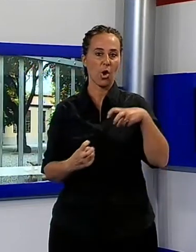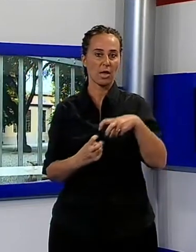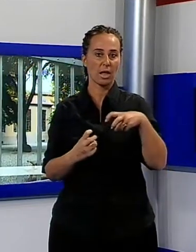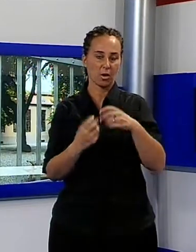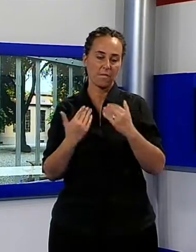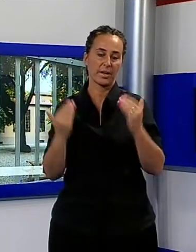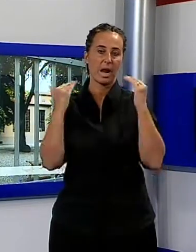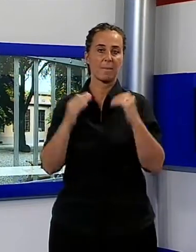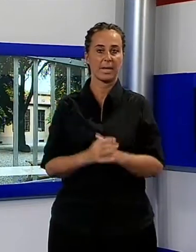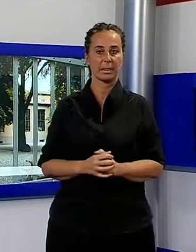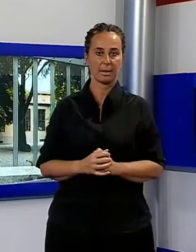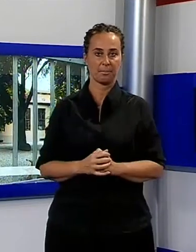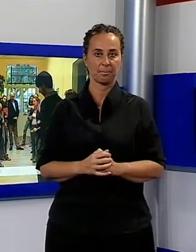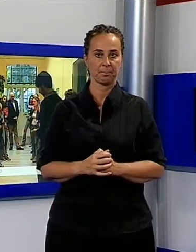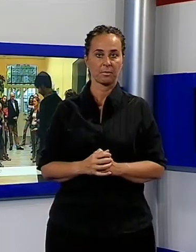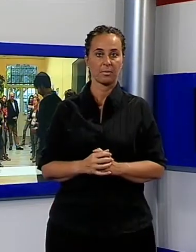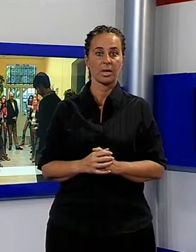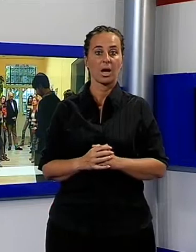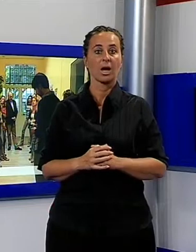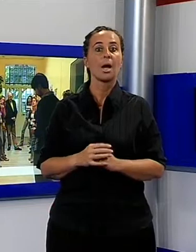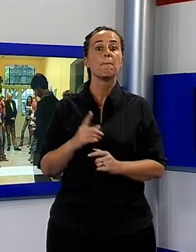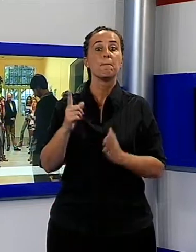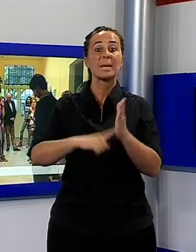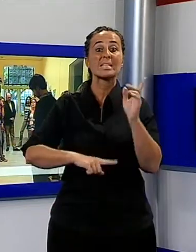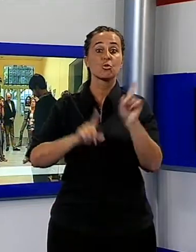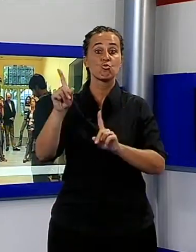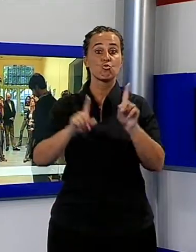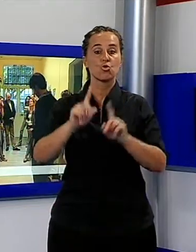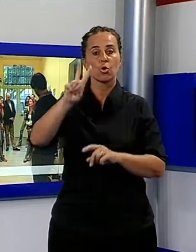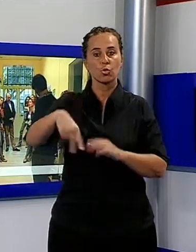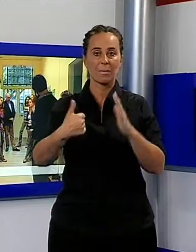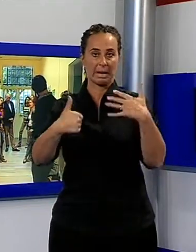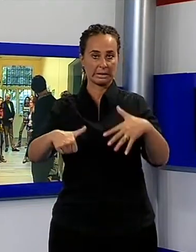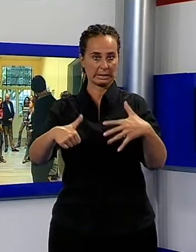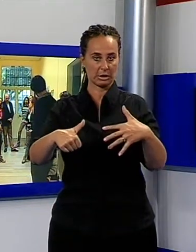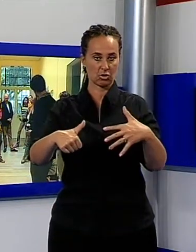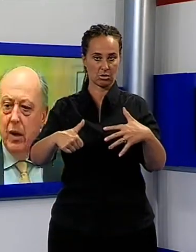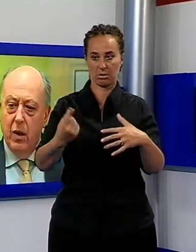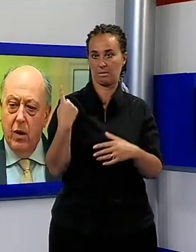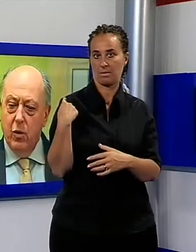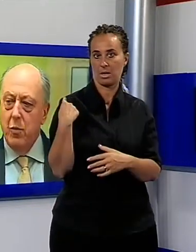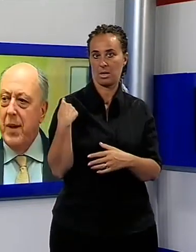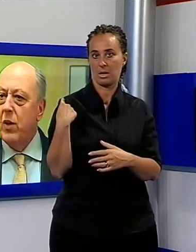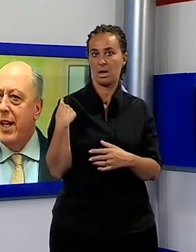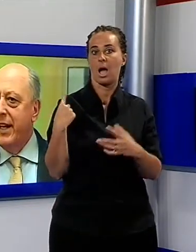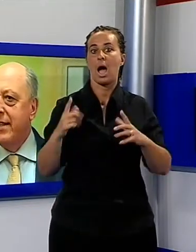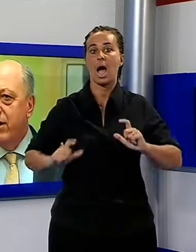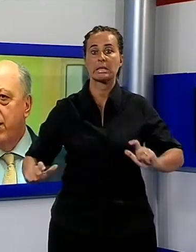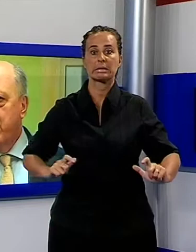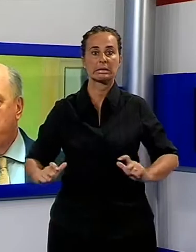fine del giugno 2016 quando l'asilo Nidolo Scoiattolo, nel cuore del centro storico di Lucca, veniva dichiarato inagibile